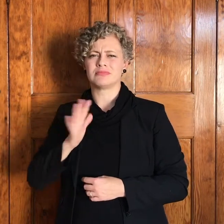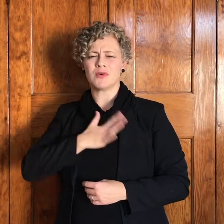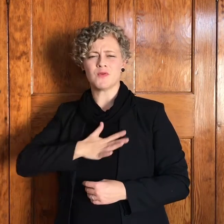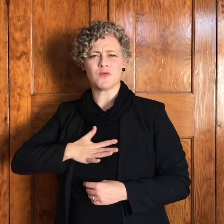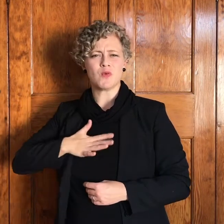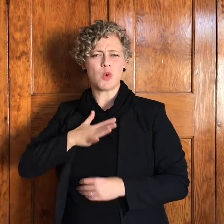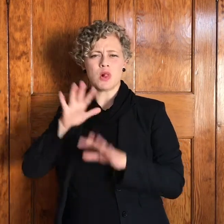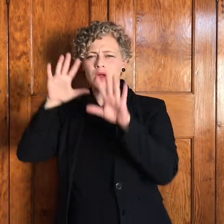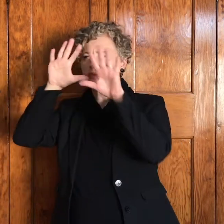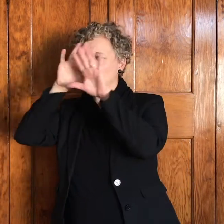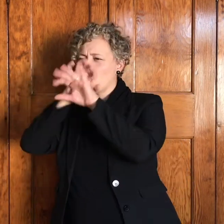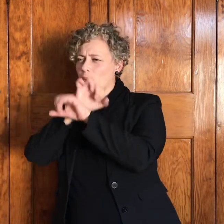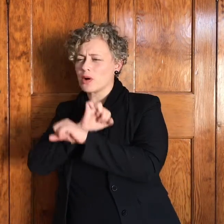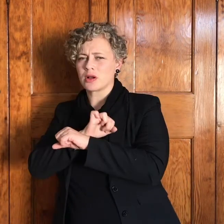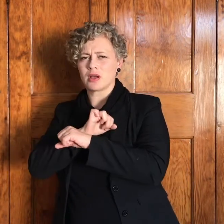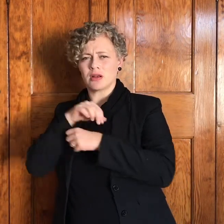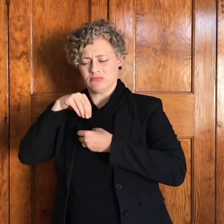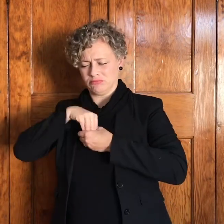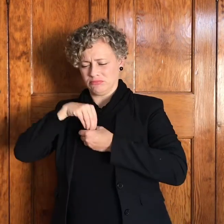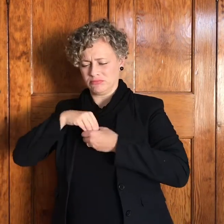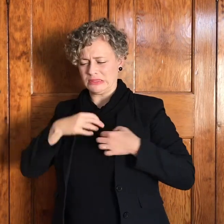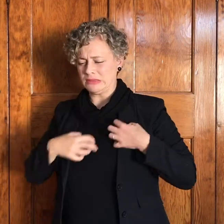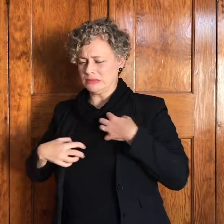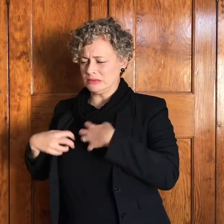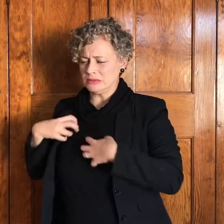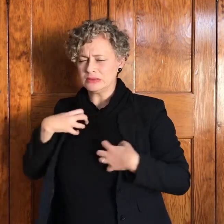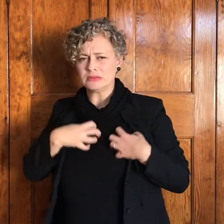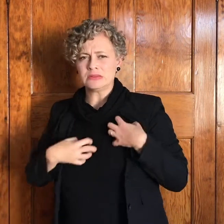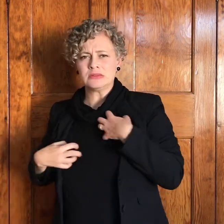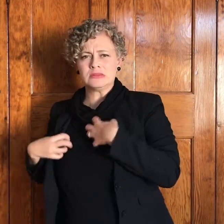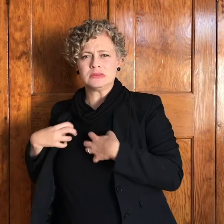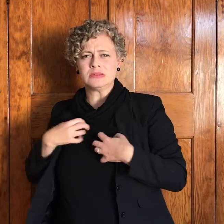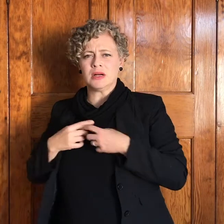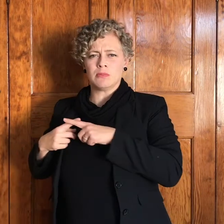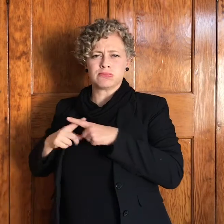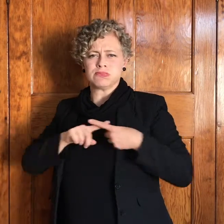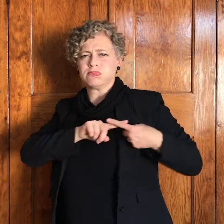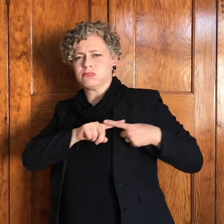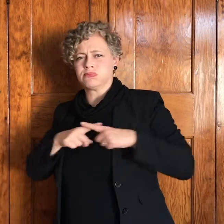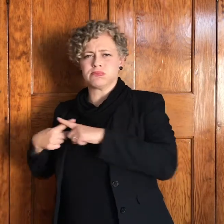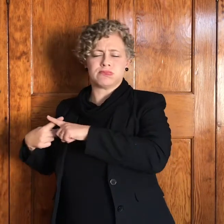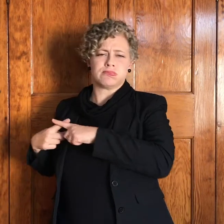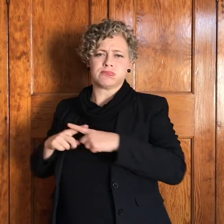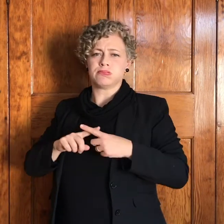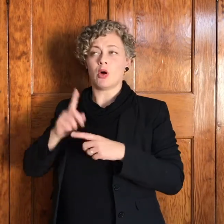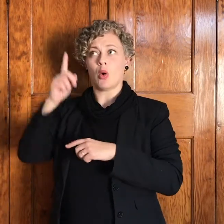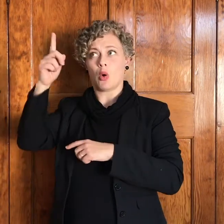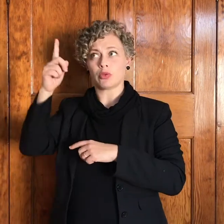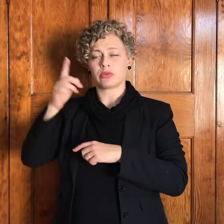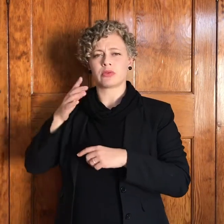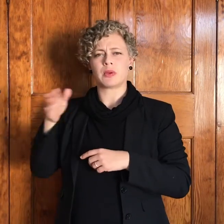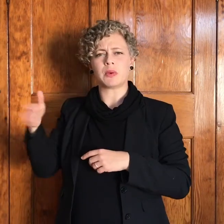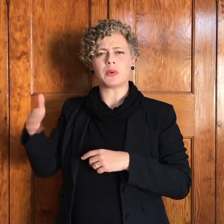is worsteling en god is afwezig en jy voel eindelijk kapot kapot